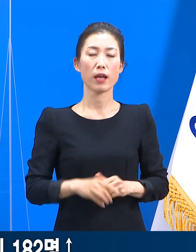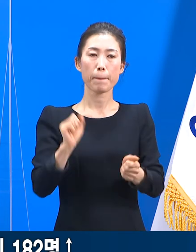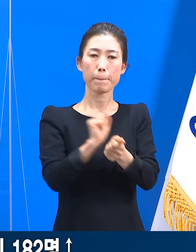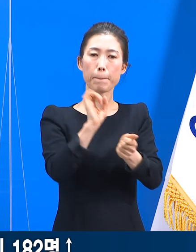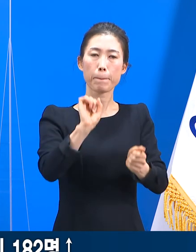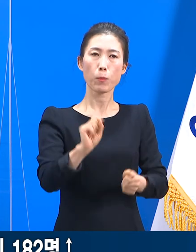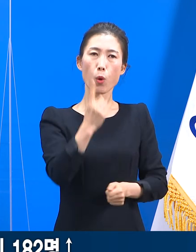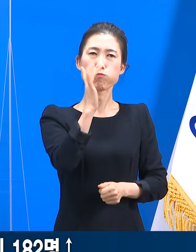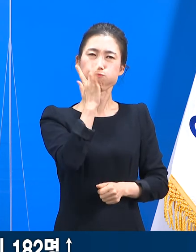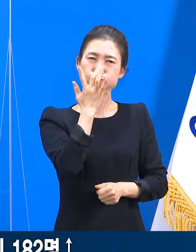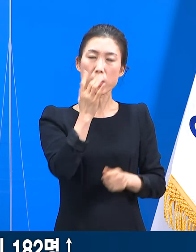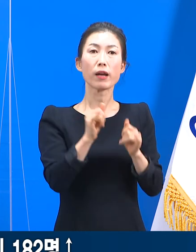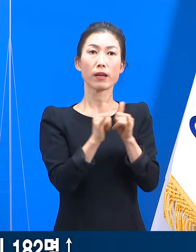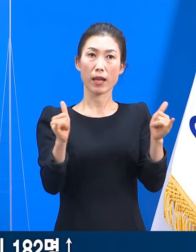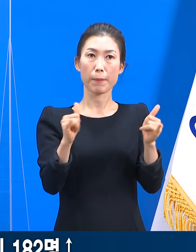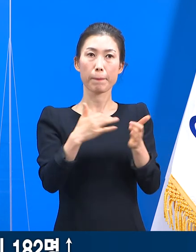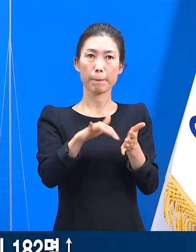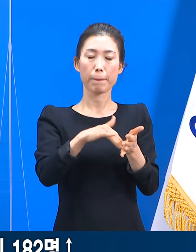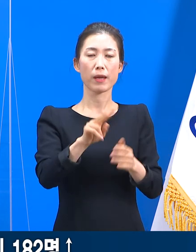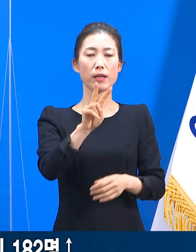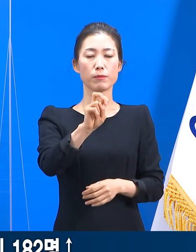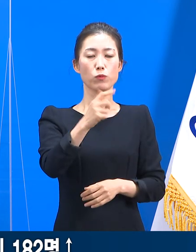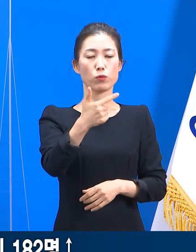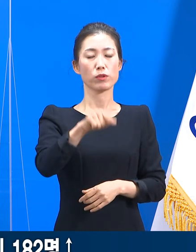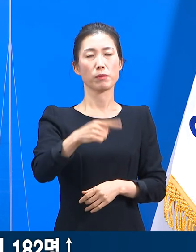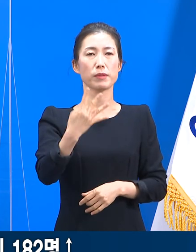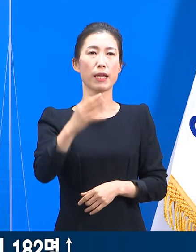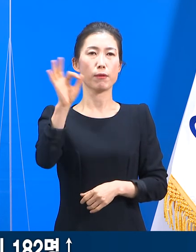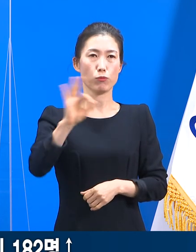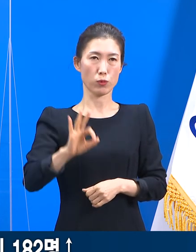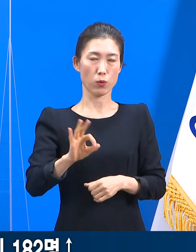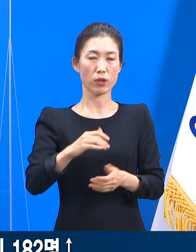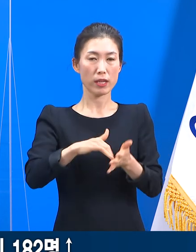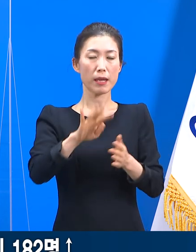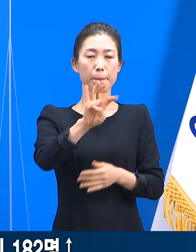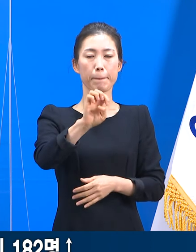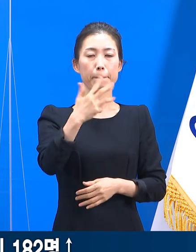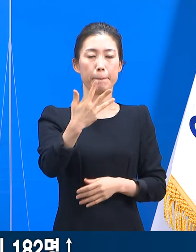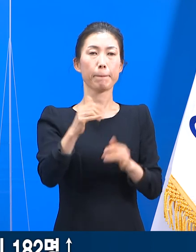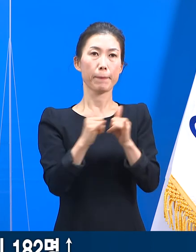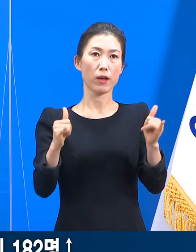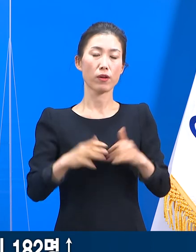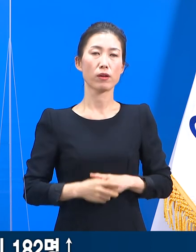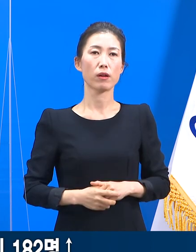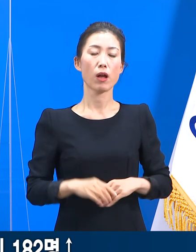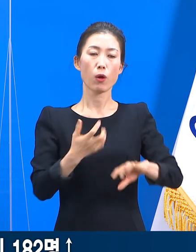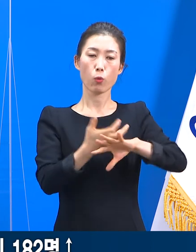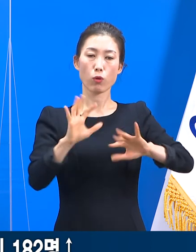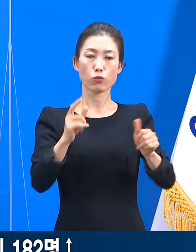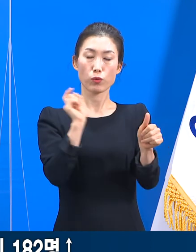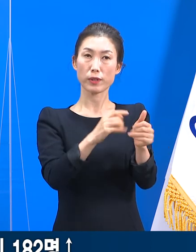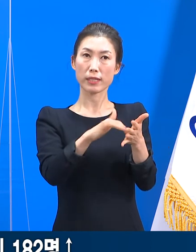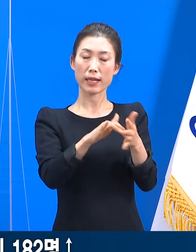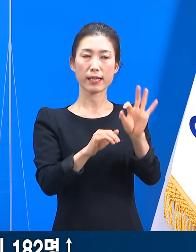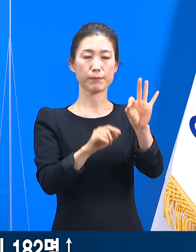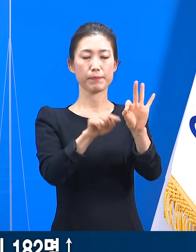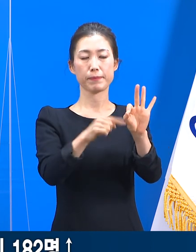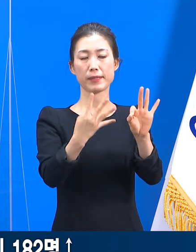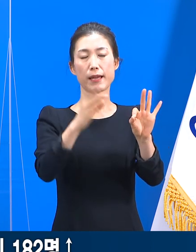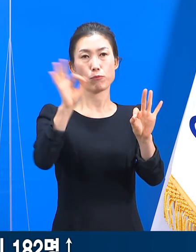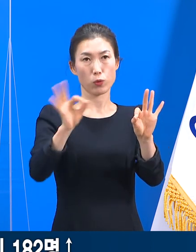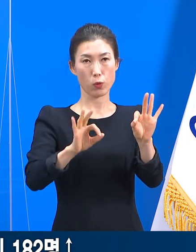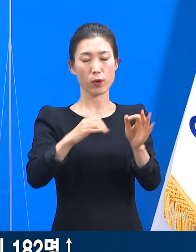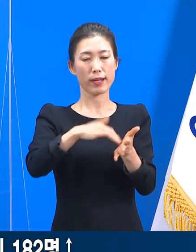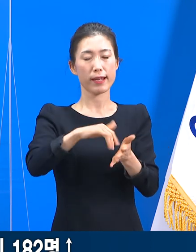경로를 알 수 없는 확진자는 26.4%인 48명입니다. 외국인 확진자는 10.4%인